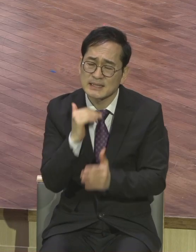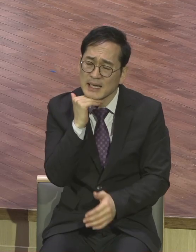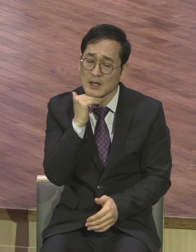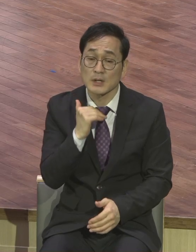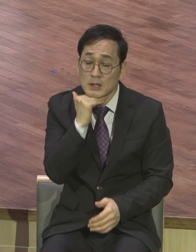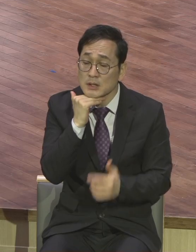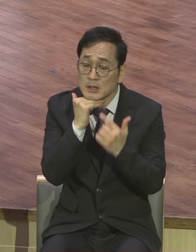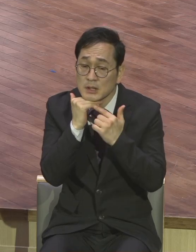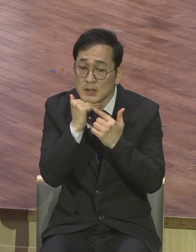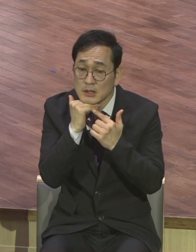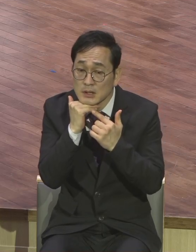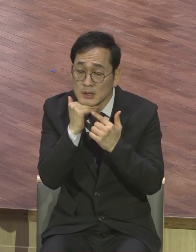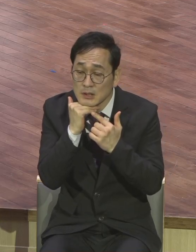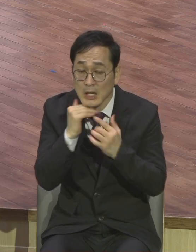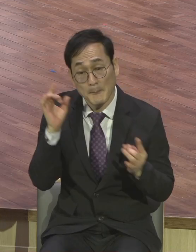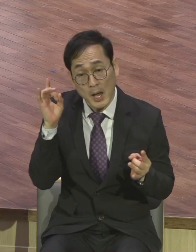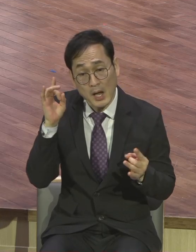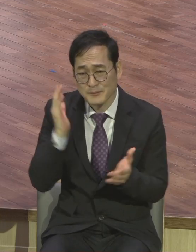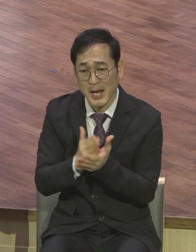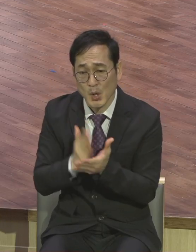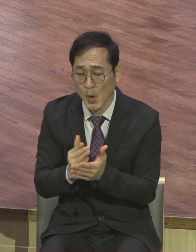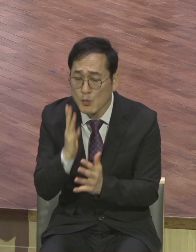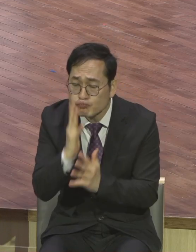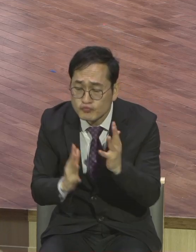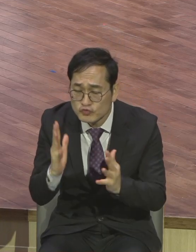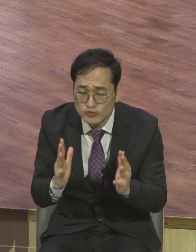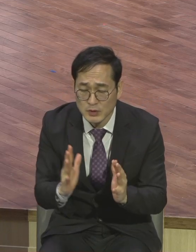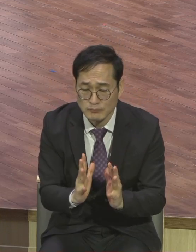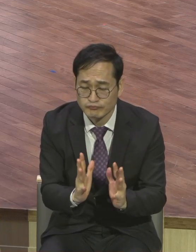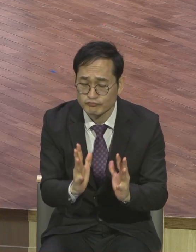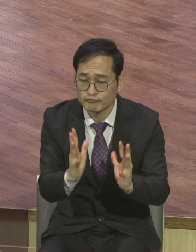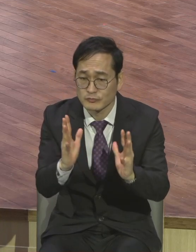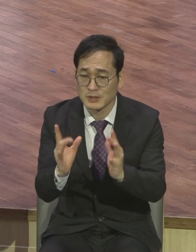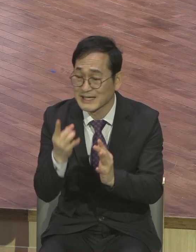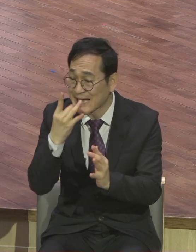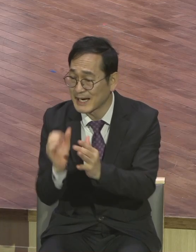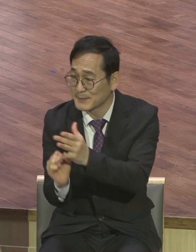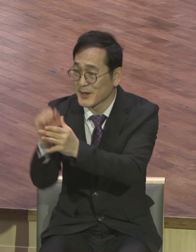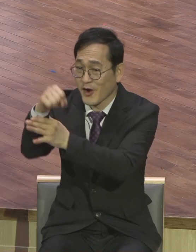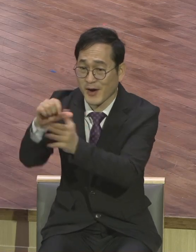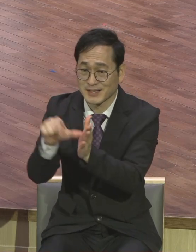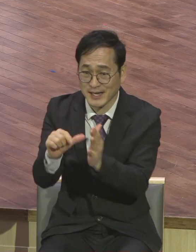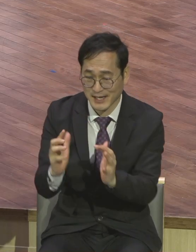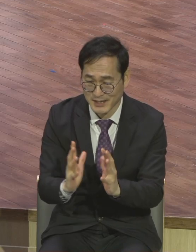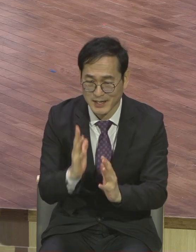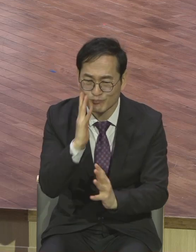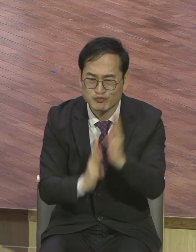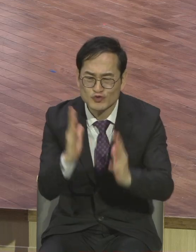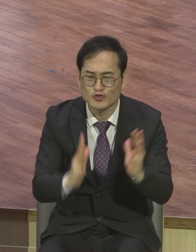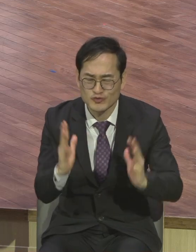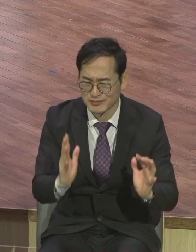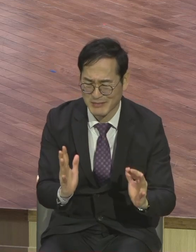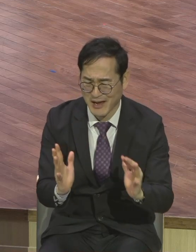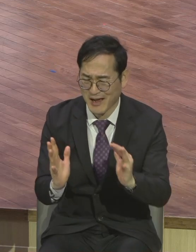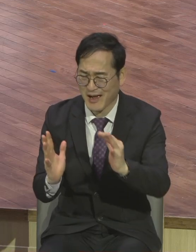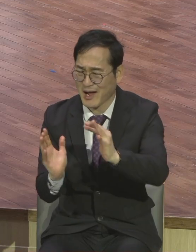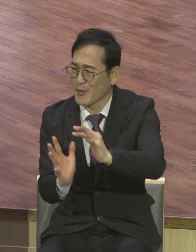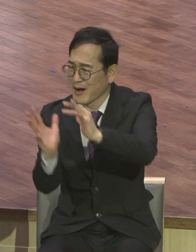잡풀들 옆에서 이거 못 자라도록 배가 못 자라도록 얼마나 쓸데없는 벌레들이 공격을 합니까 그걸 농부가